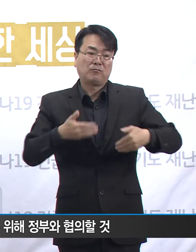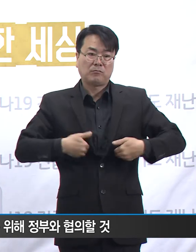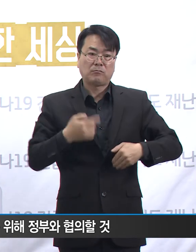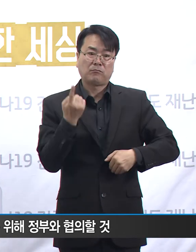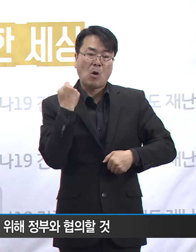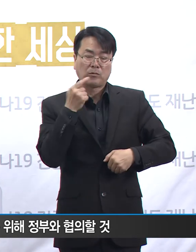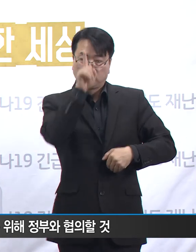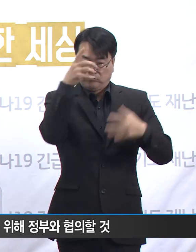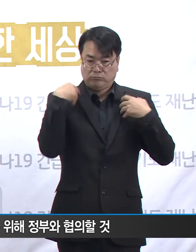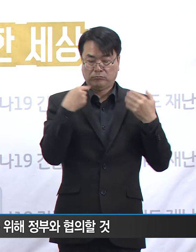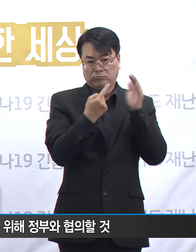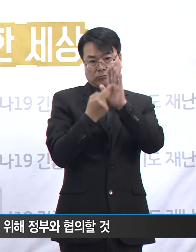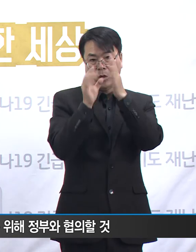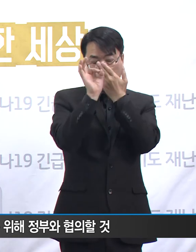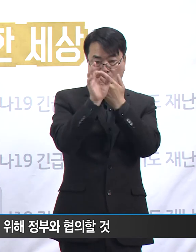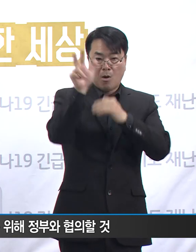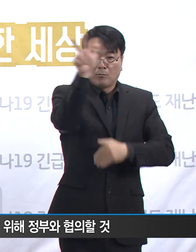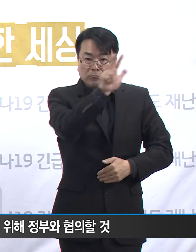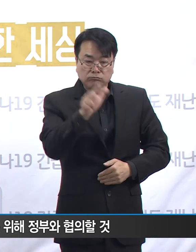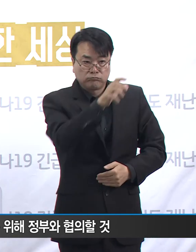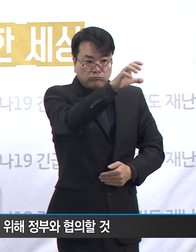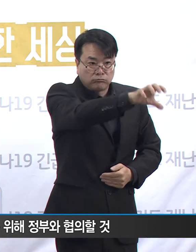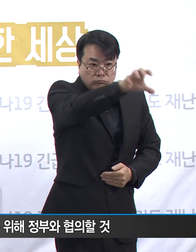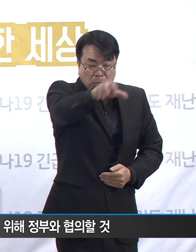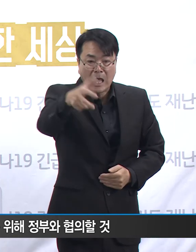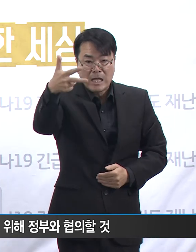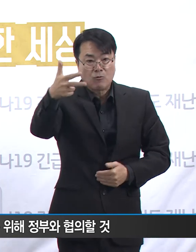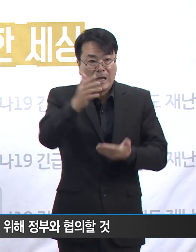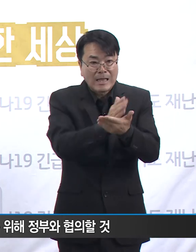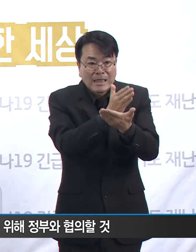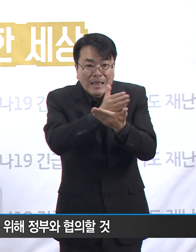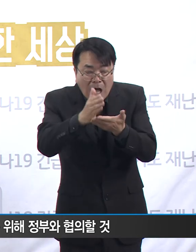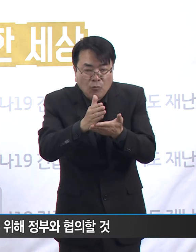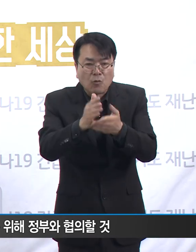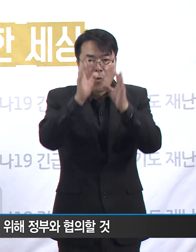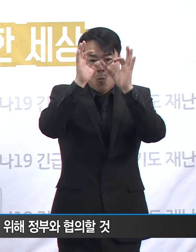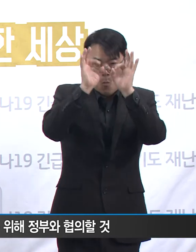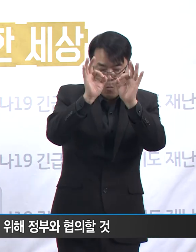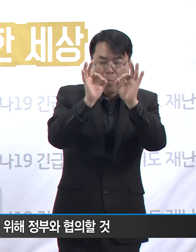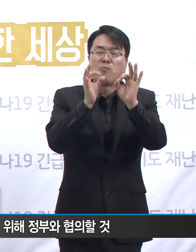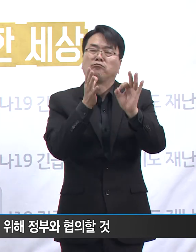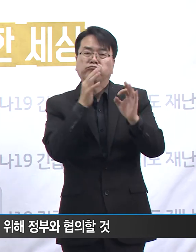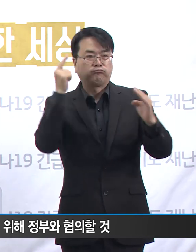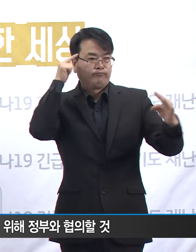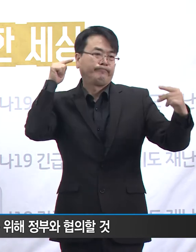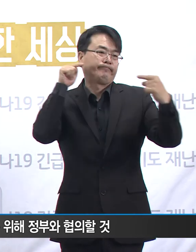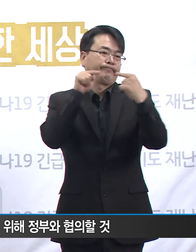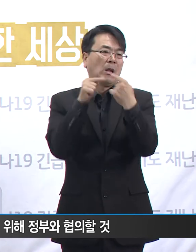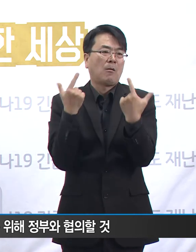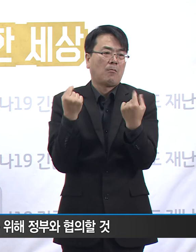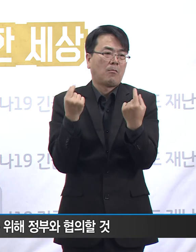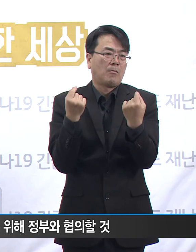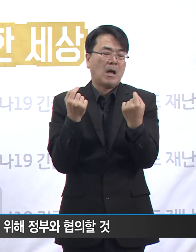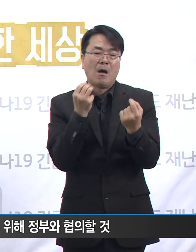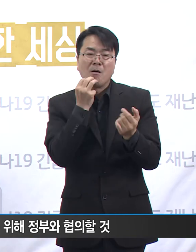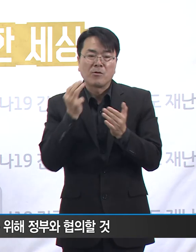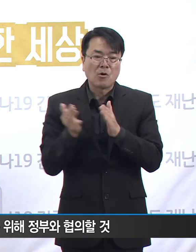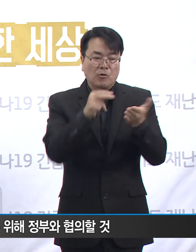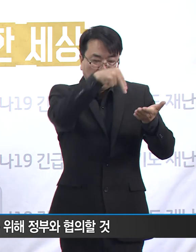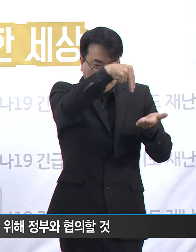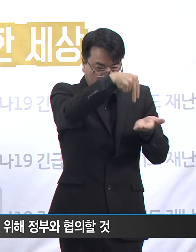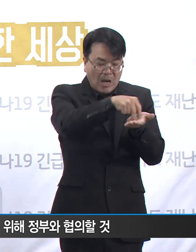전국을 7개 권역으로 나누어 대응하겠다는 기조에 매우 공감합니다. 경기도는 정부의